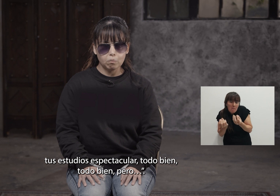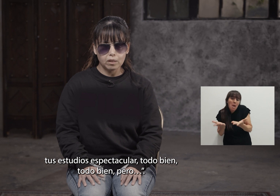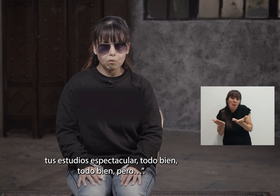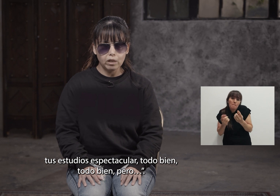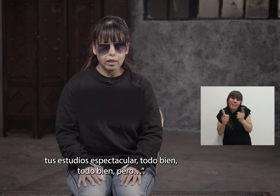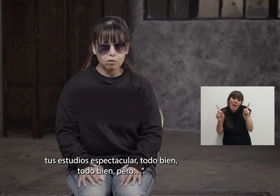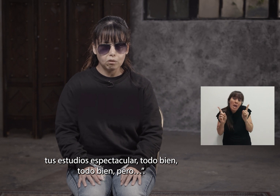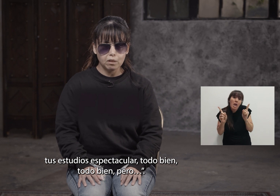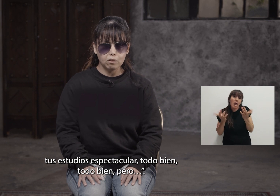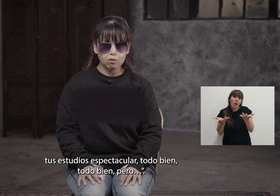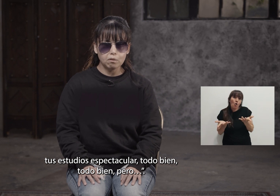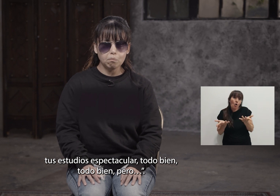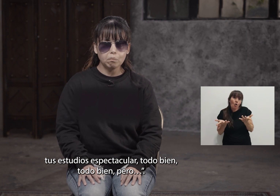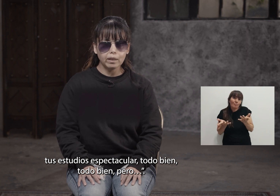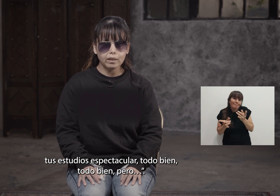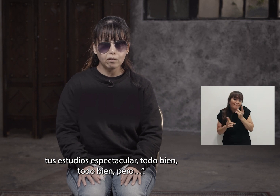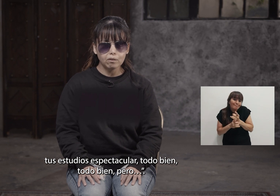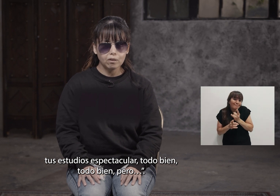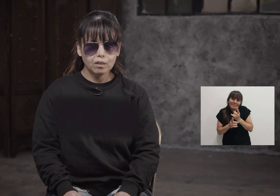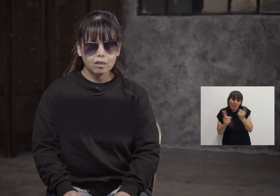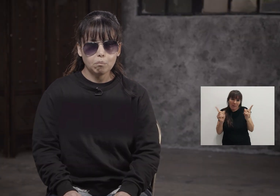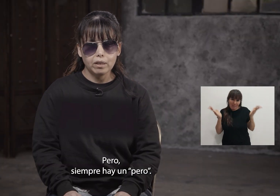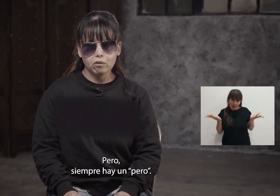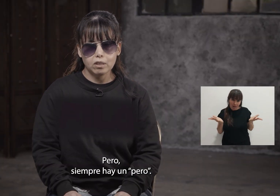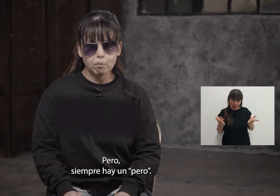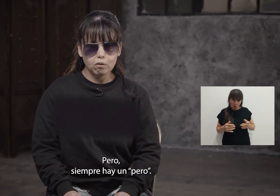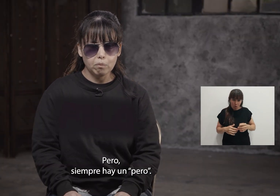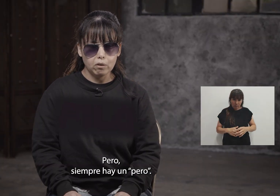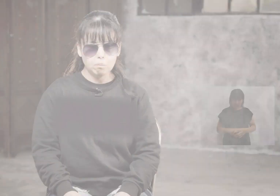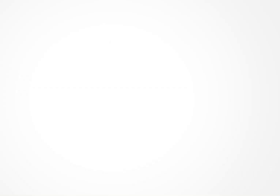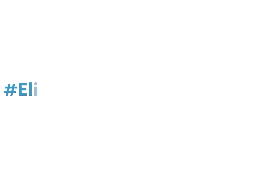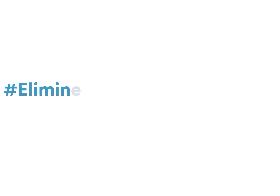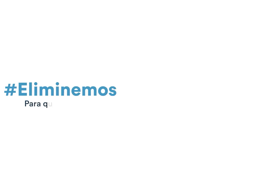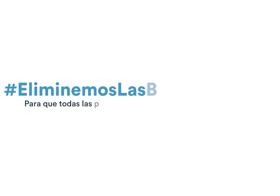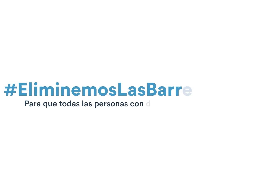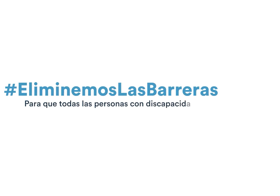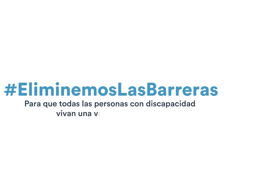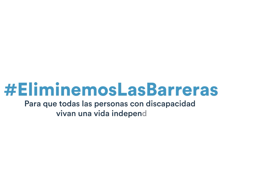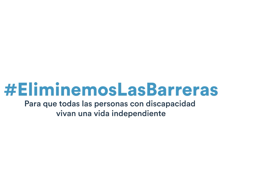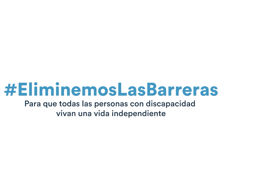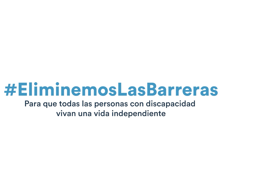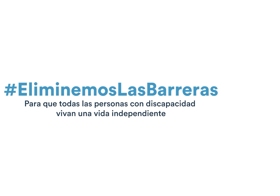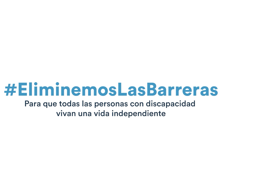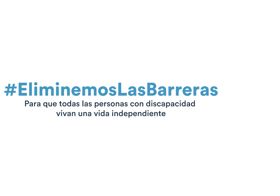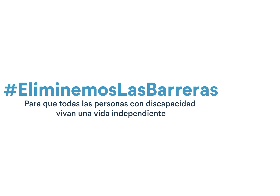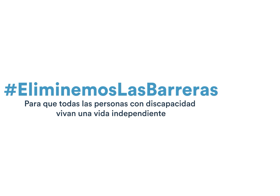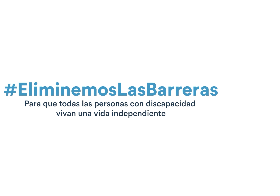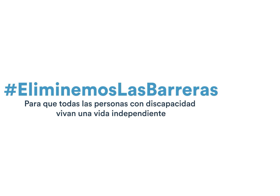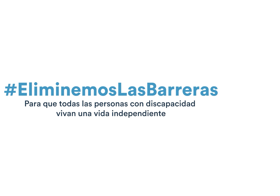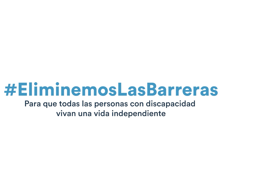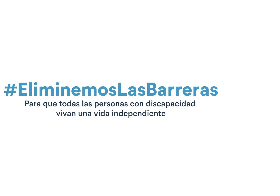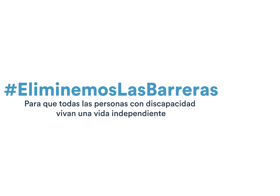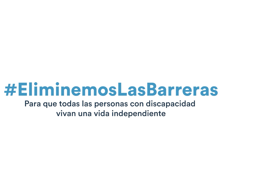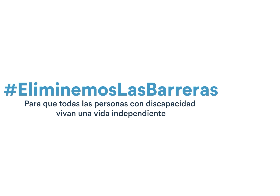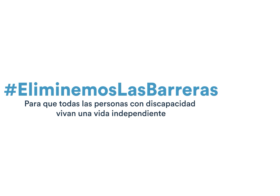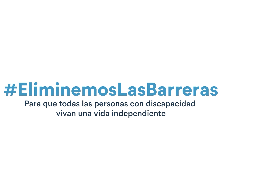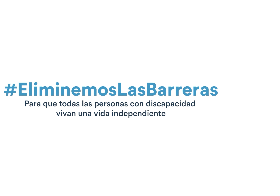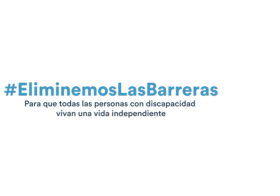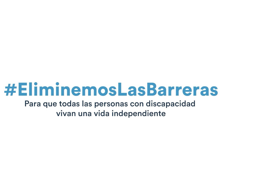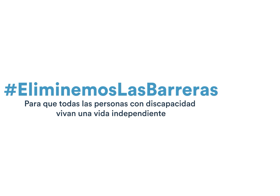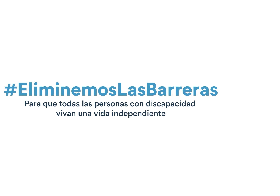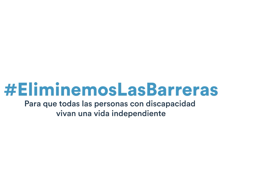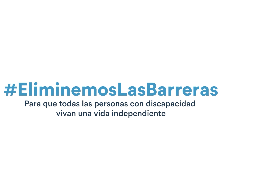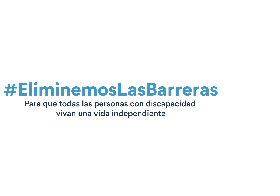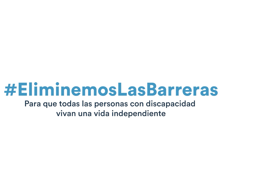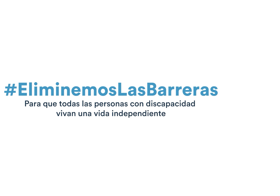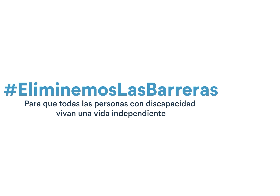tus estudios espectacular, todo bien, todo bien, pero, pero, siempre hay un pero. Sobre fondo blanco, el texto, hashtag, eliminemos las barreras, para que